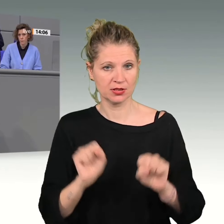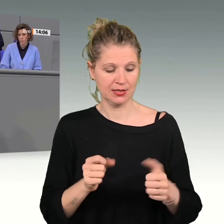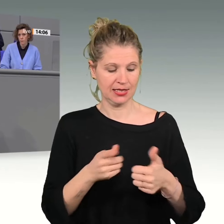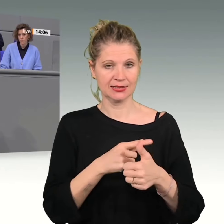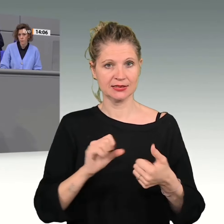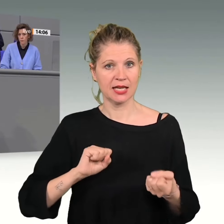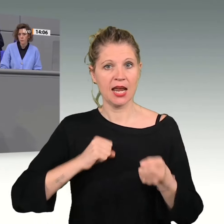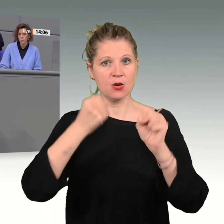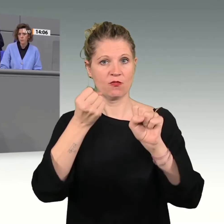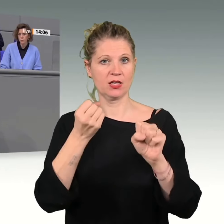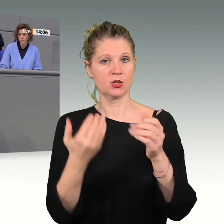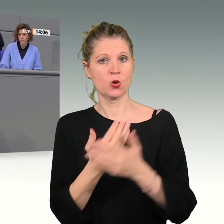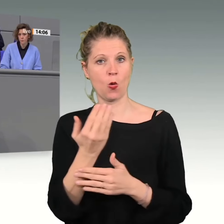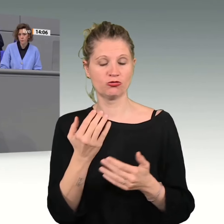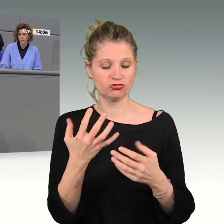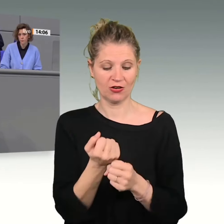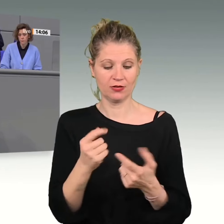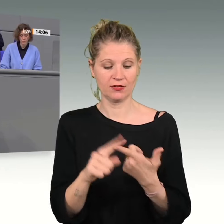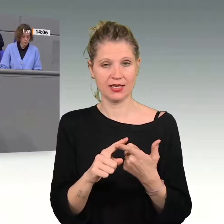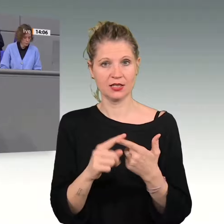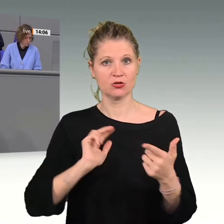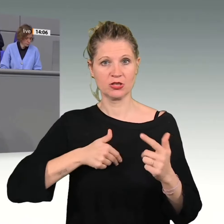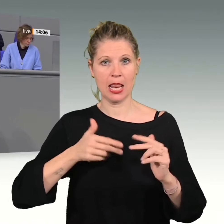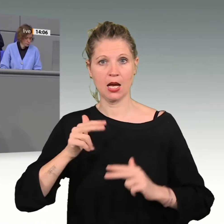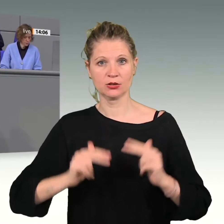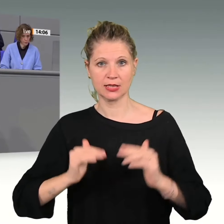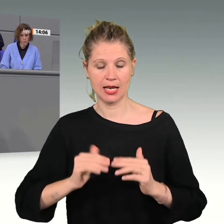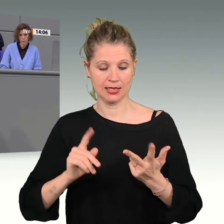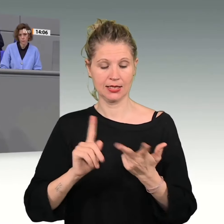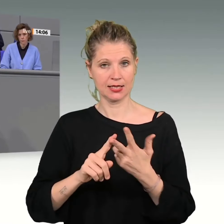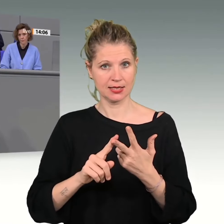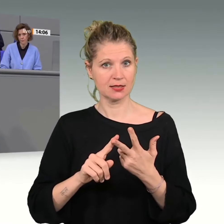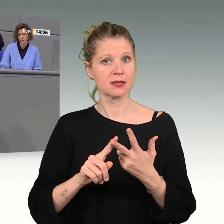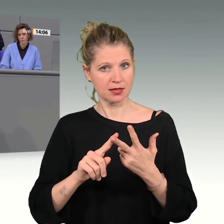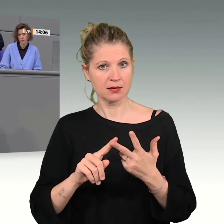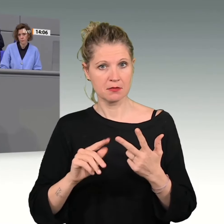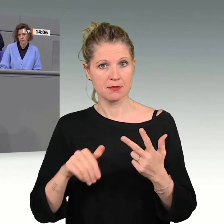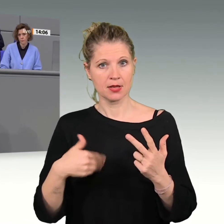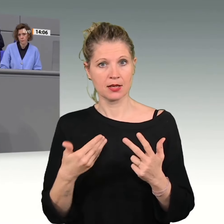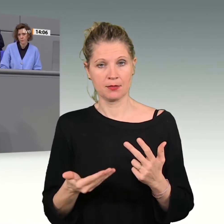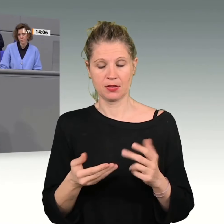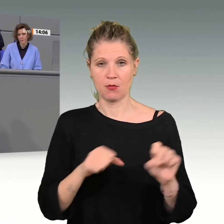Sie sorgt zweitens für sozialen Ausgleich. Und drittens, bietet sie die Möglichkeit, Wirtschaftswachstum von